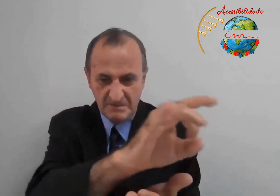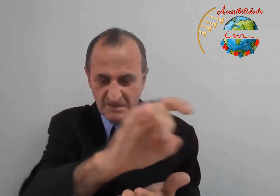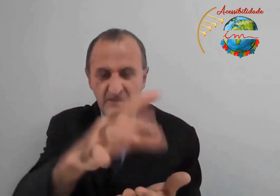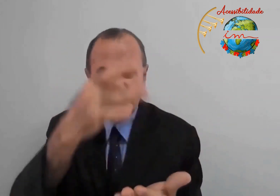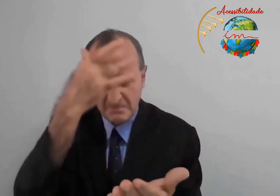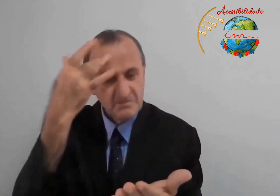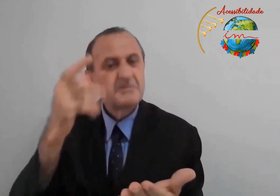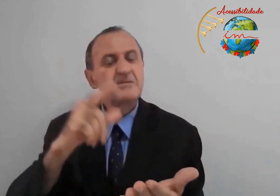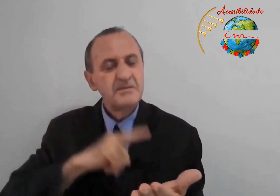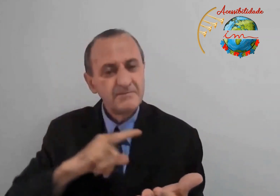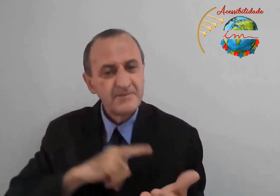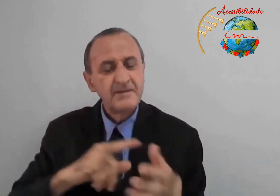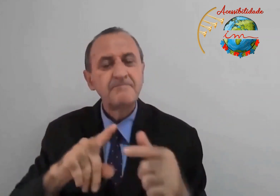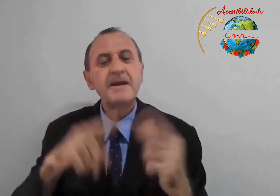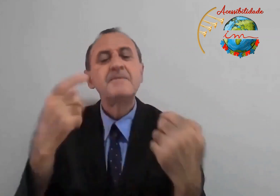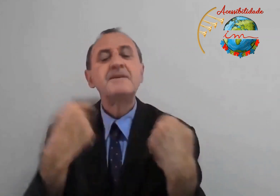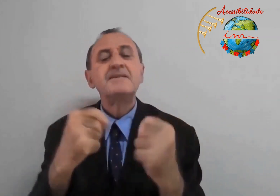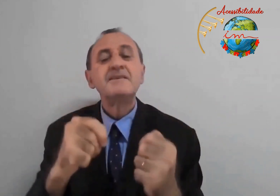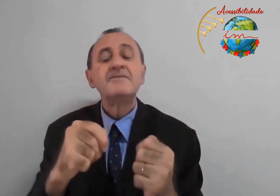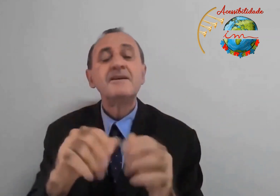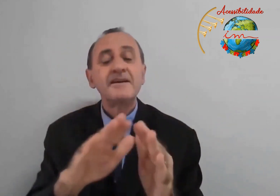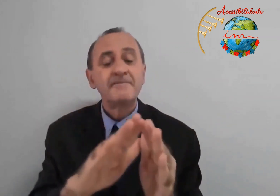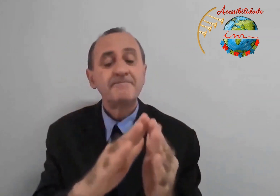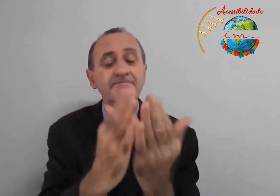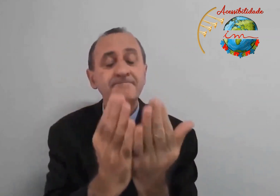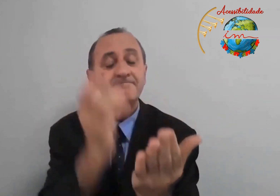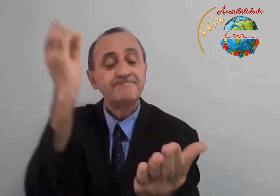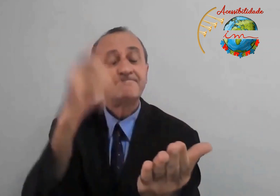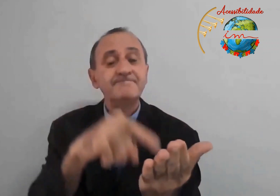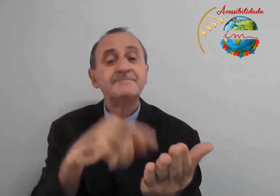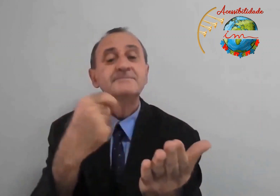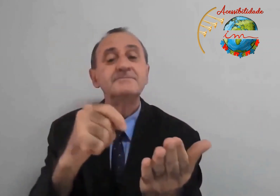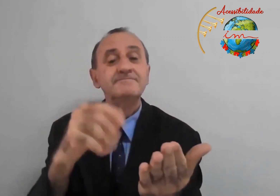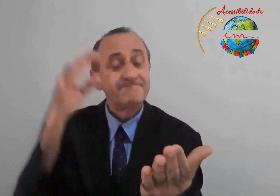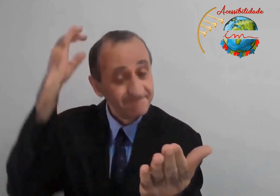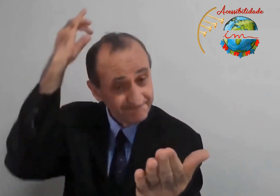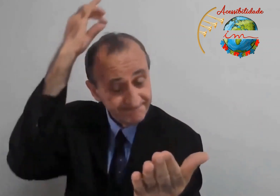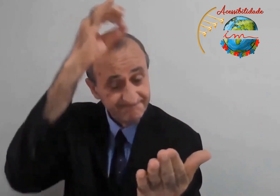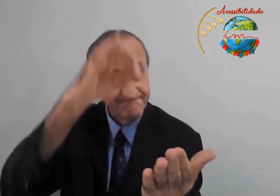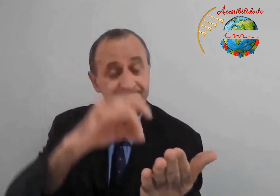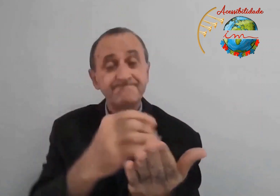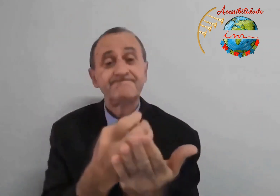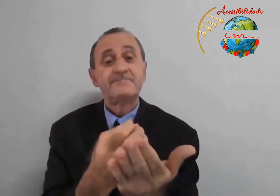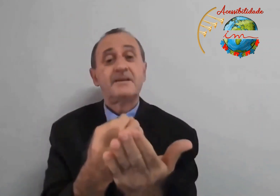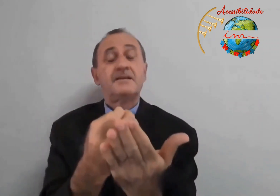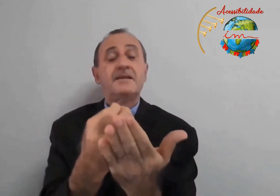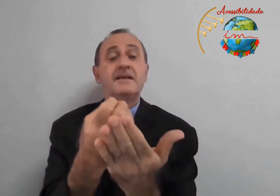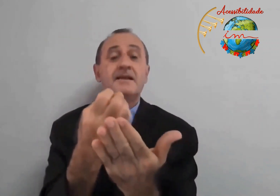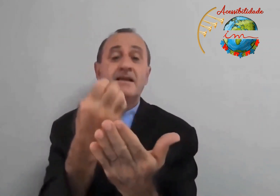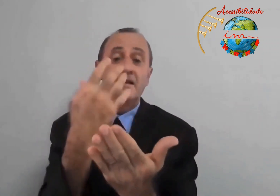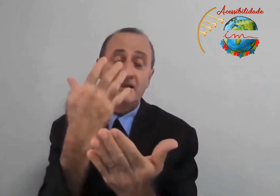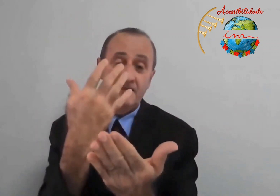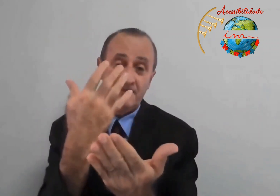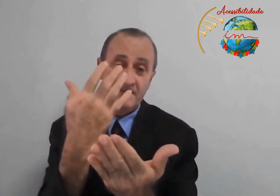Então, palavra de Deus, então, precisa ter o que? A